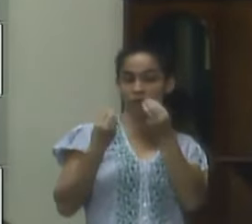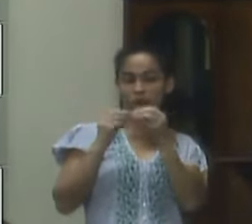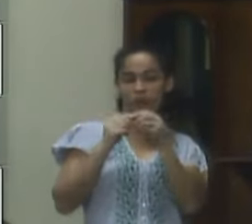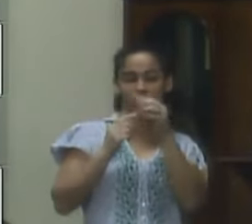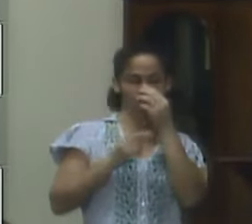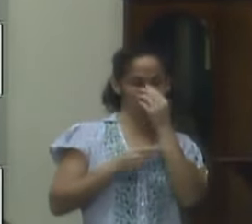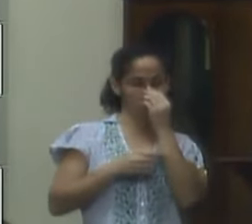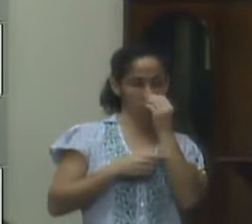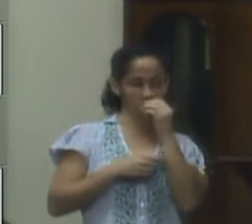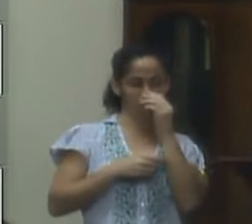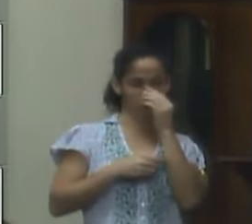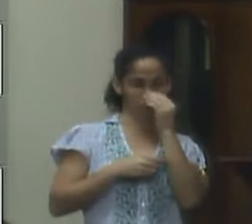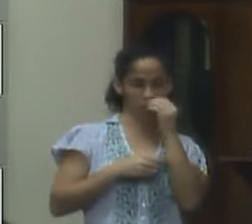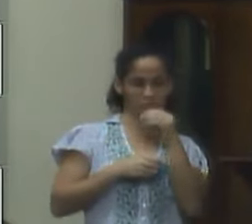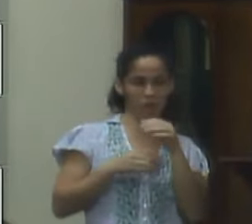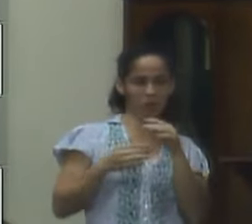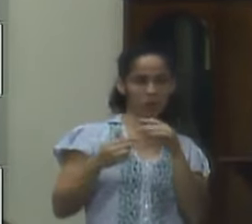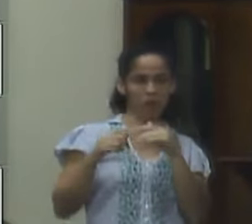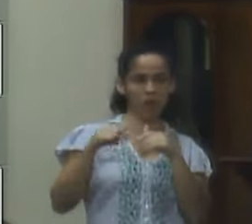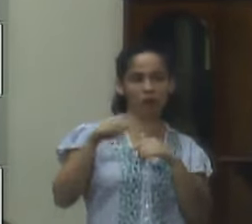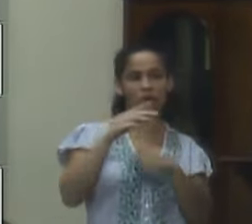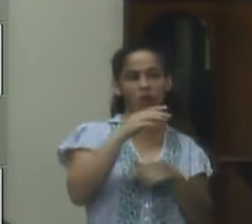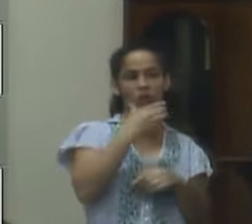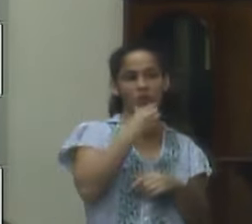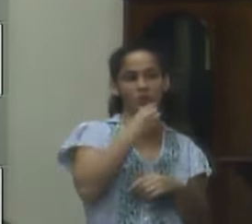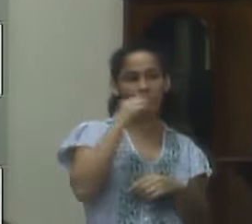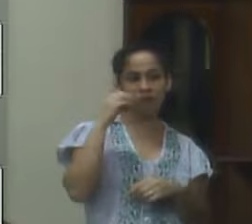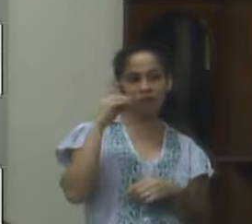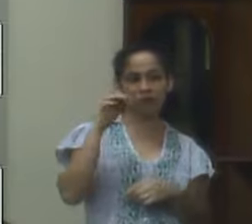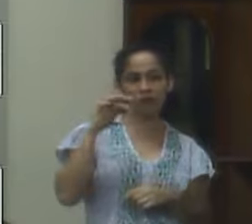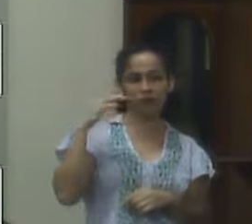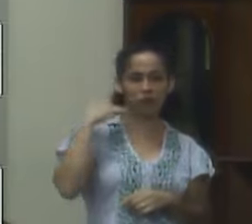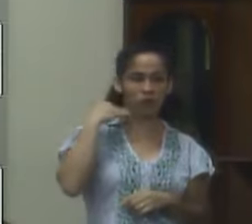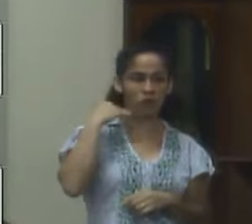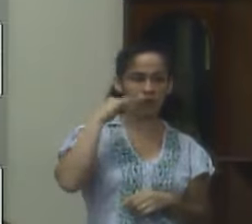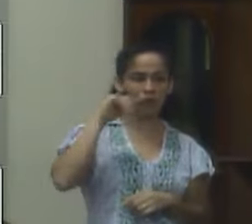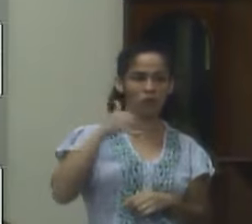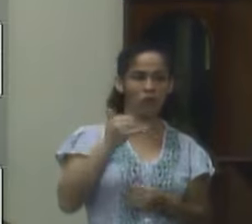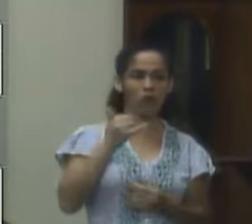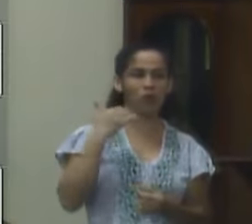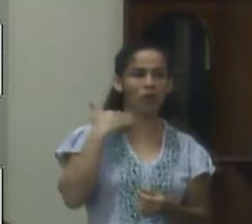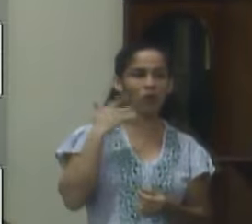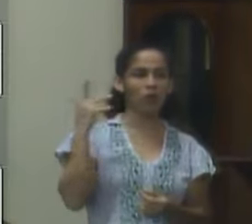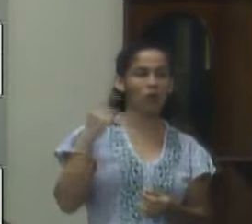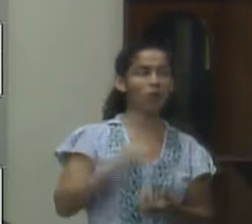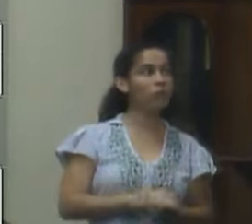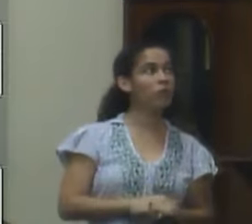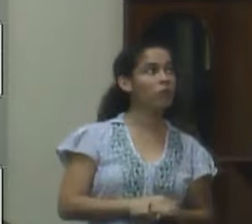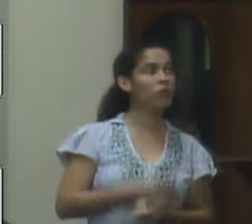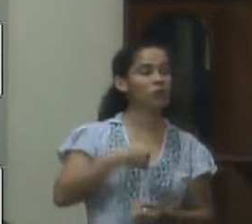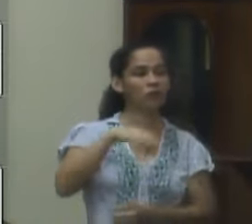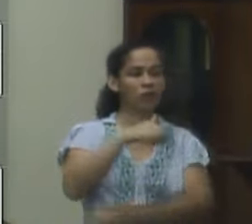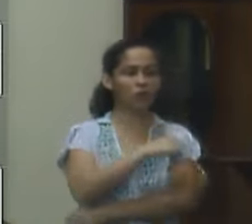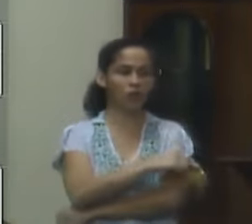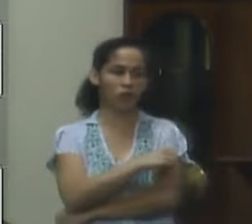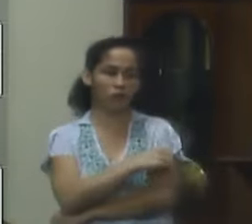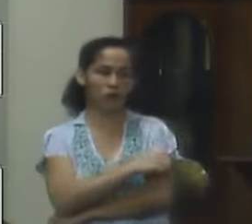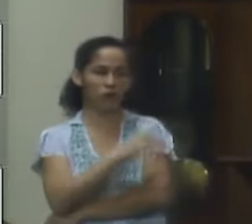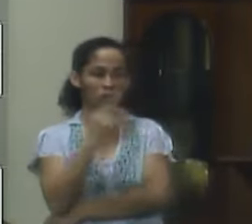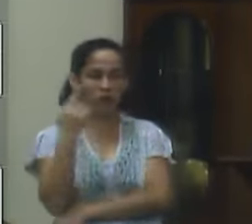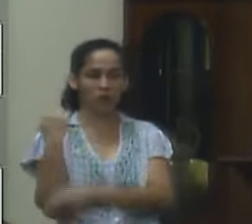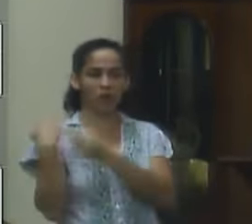o setor do DENIT em Juiz de Fora ele abrangiu para o Rio de Janeiro que é responsável dos bens